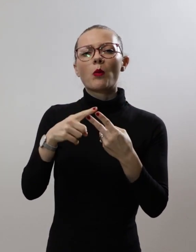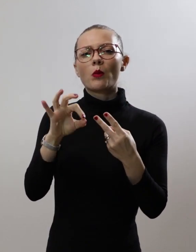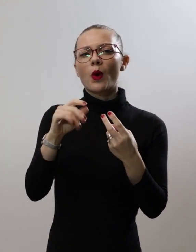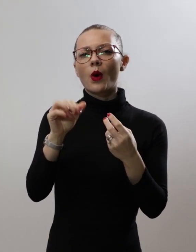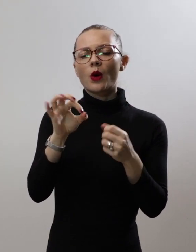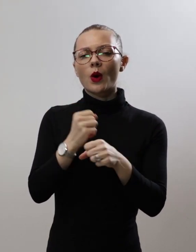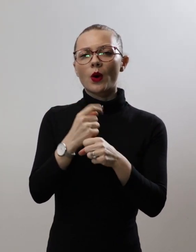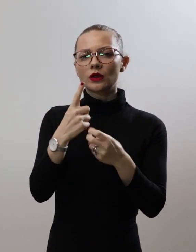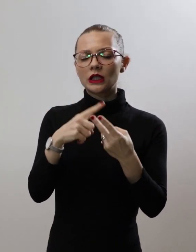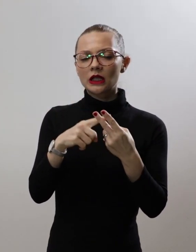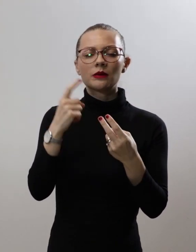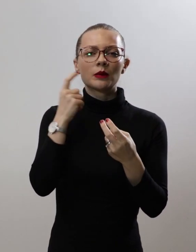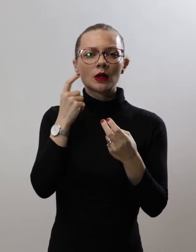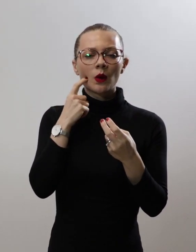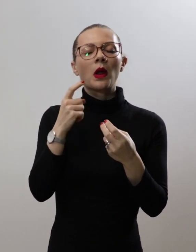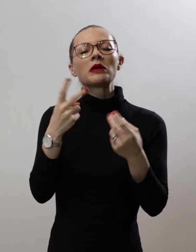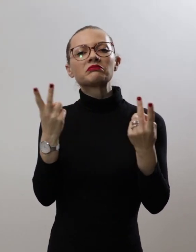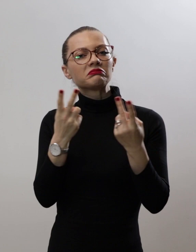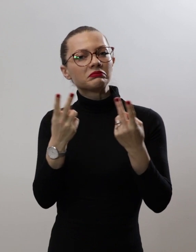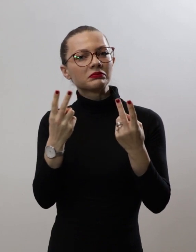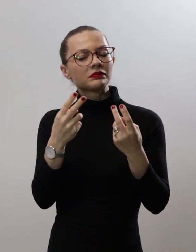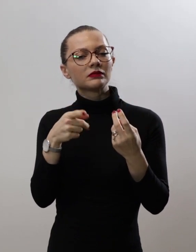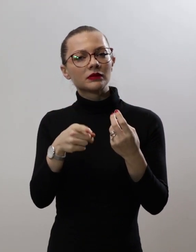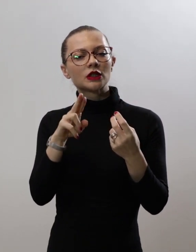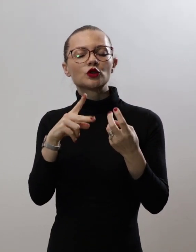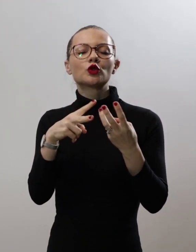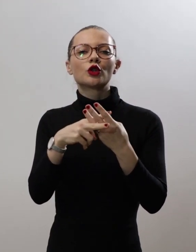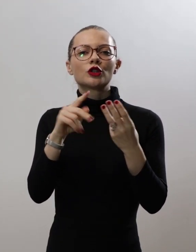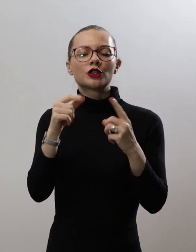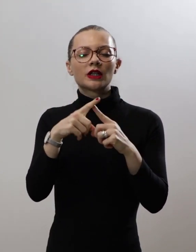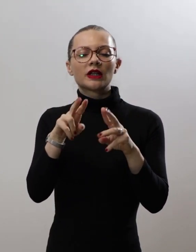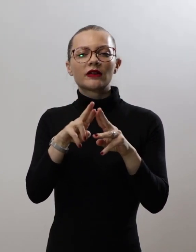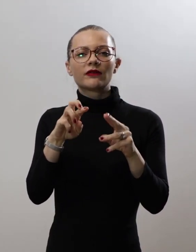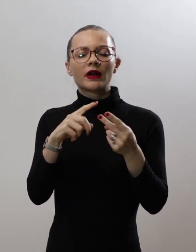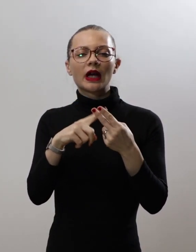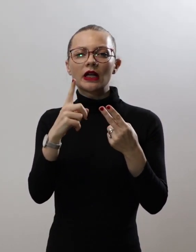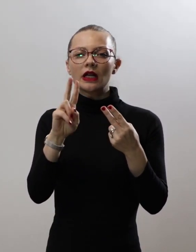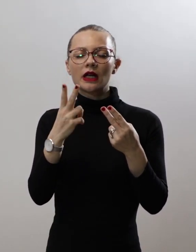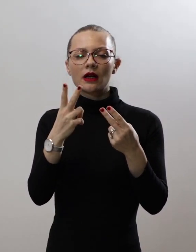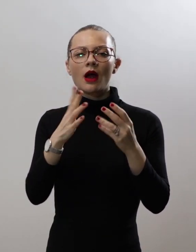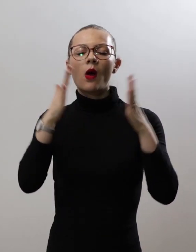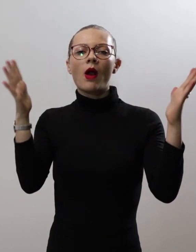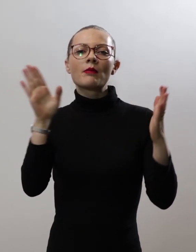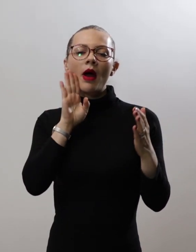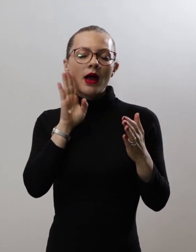најдени се слични жртвеници со ликовна представа на «Големата мајка» и куќата, односно домот.